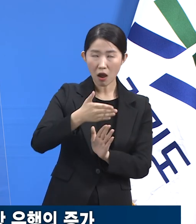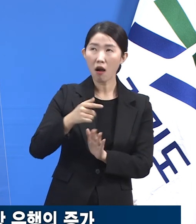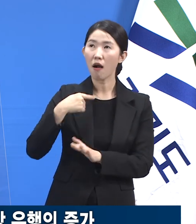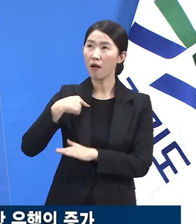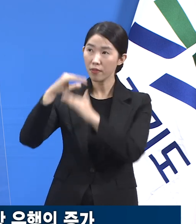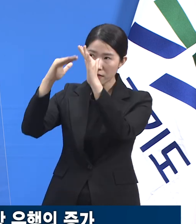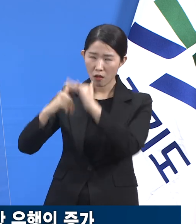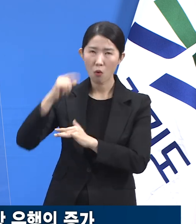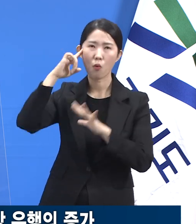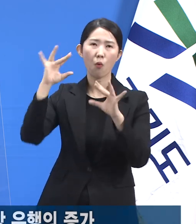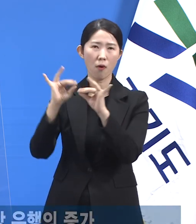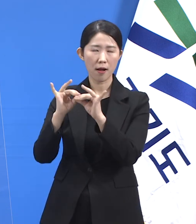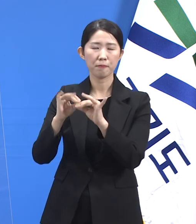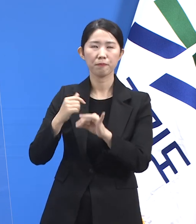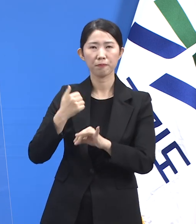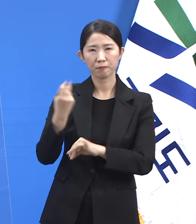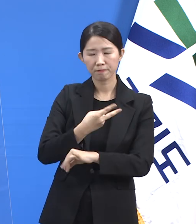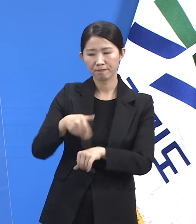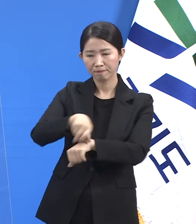협력하고 있습니다.